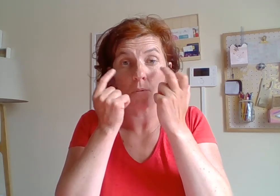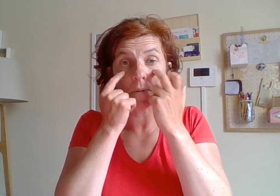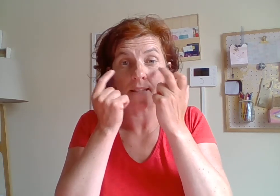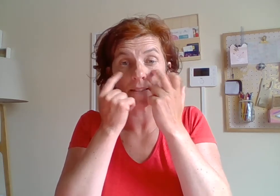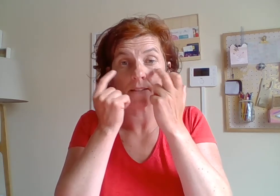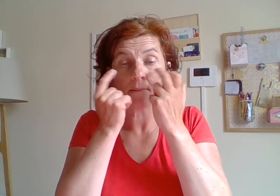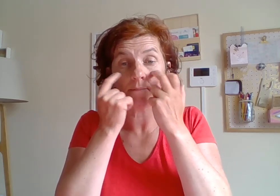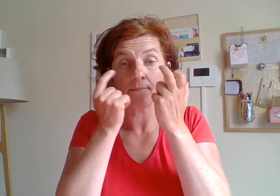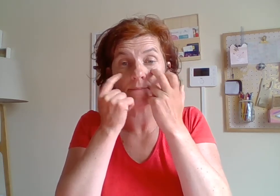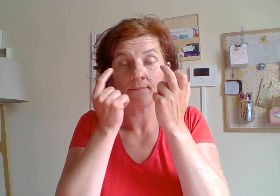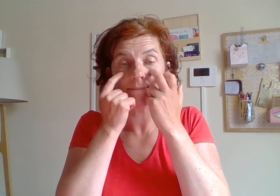me blesse.